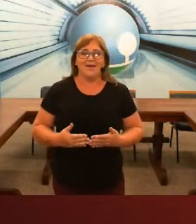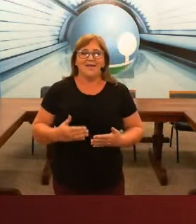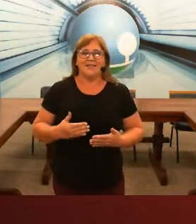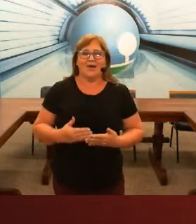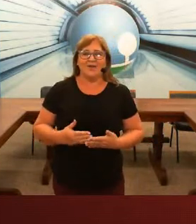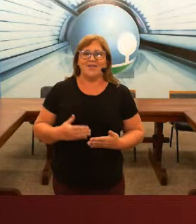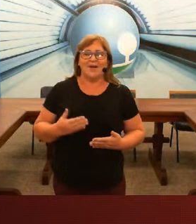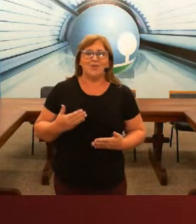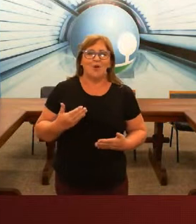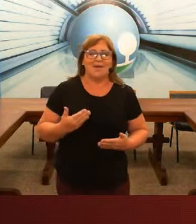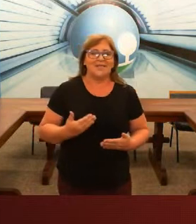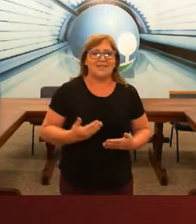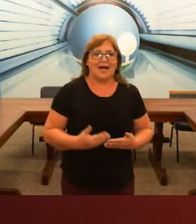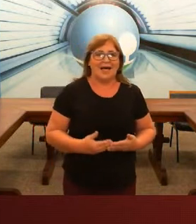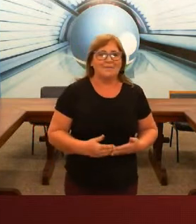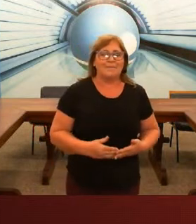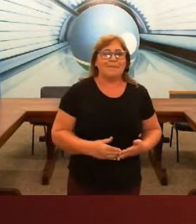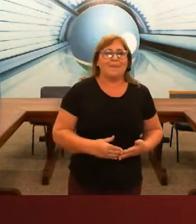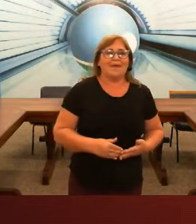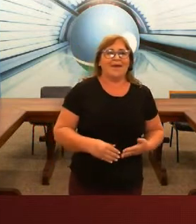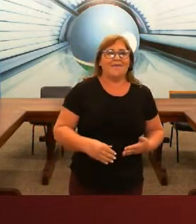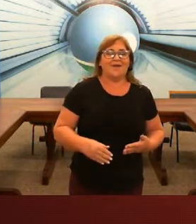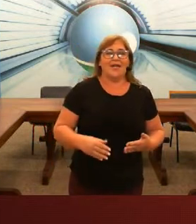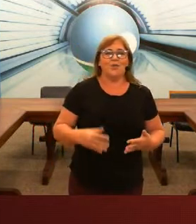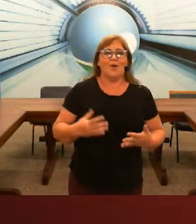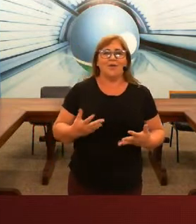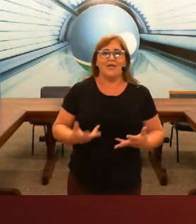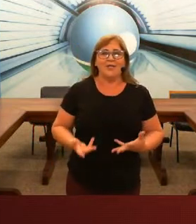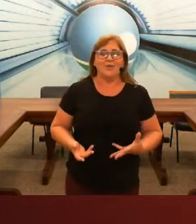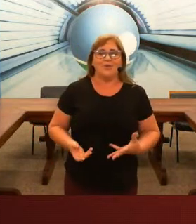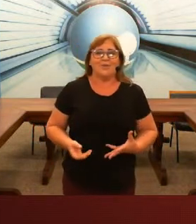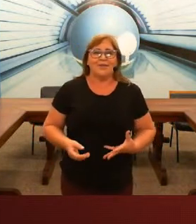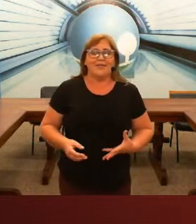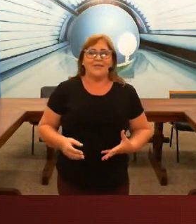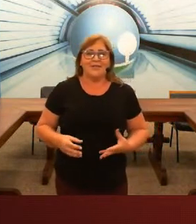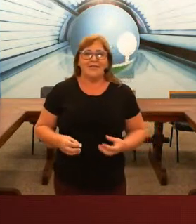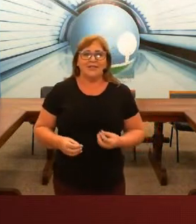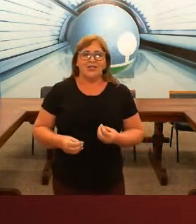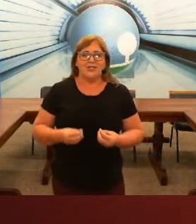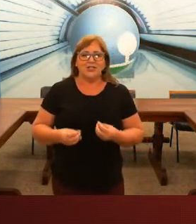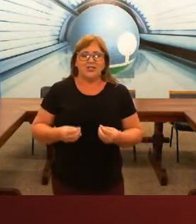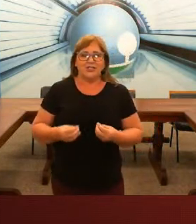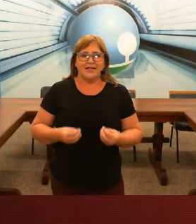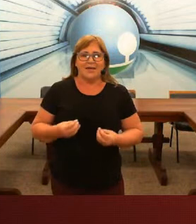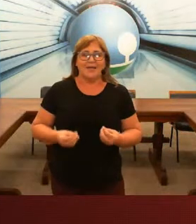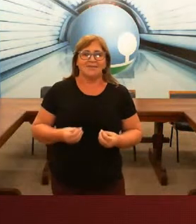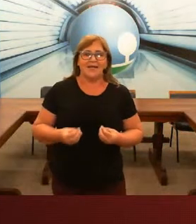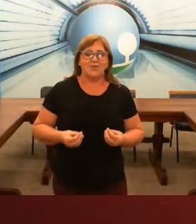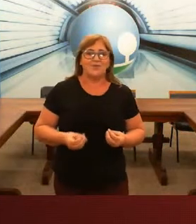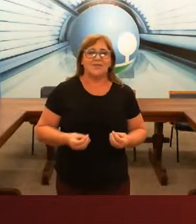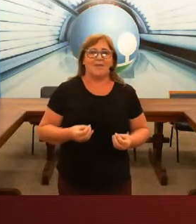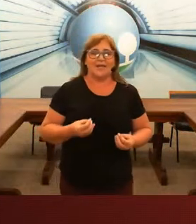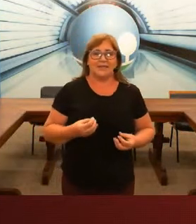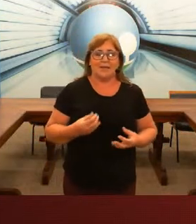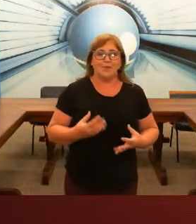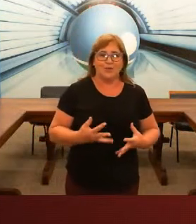Então, nós vamos começar falando um pouquinho de determinados assuntos que é muito